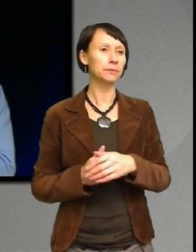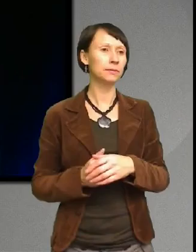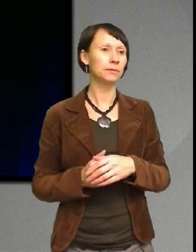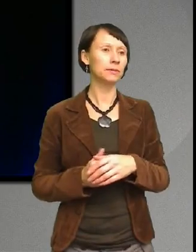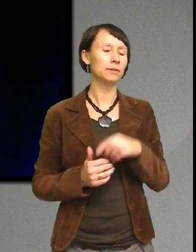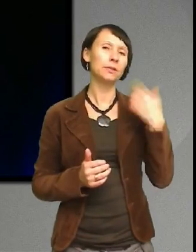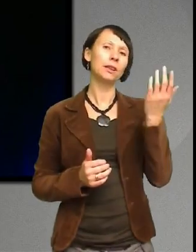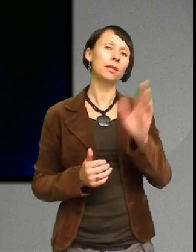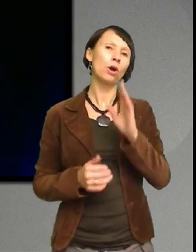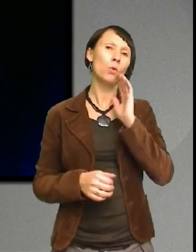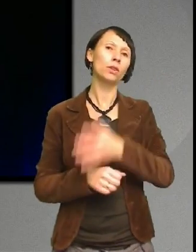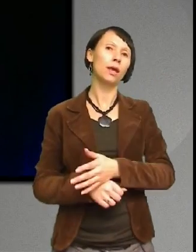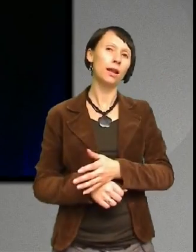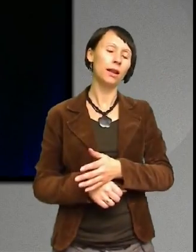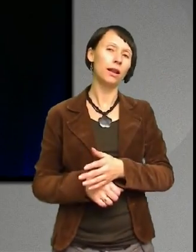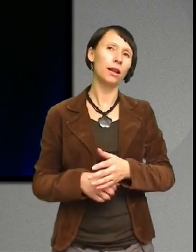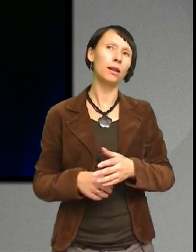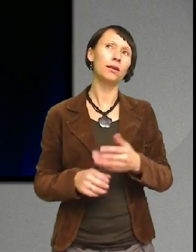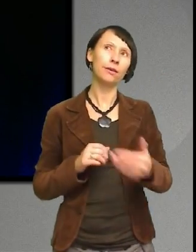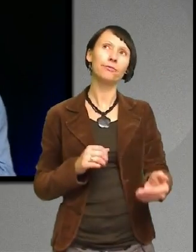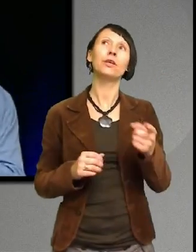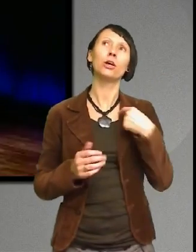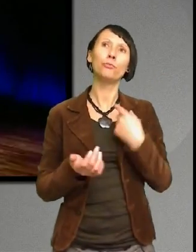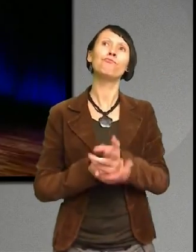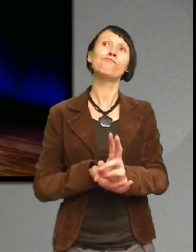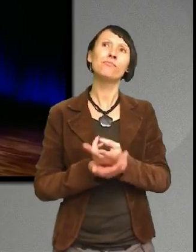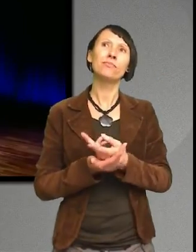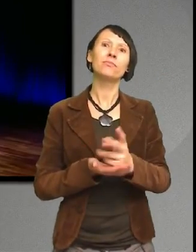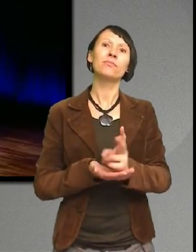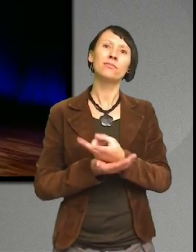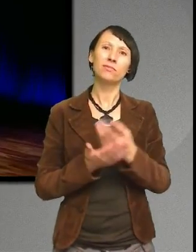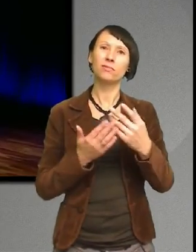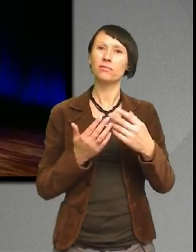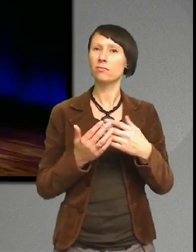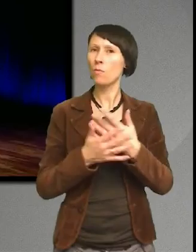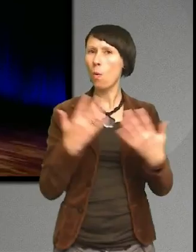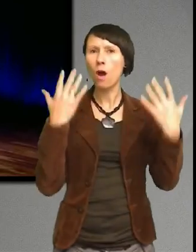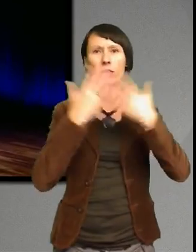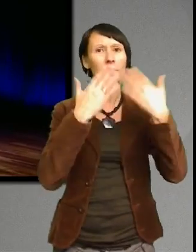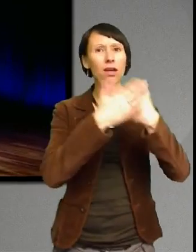Jag hade många sömnlösa nätter efter det. För jag tänkte, varför ska det vara så här?